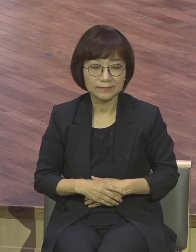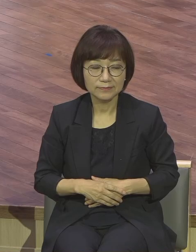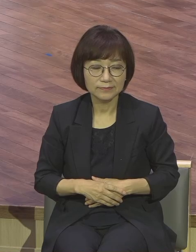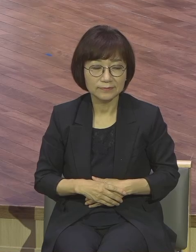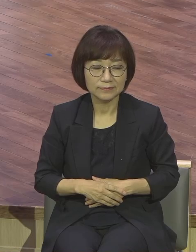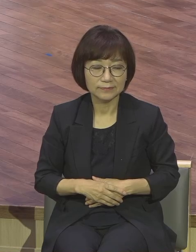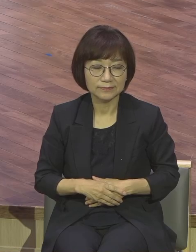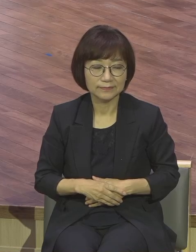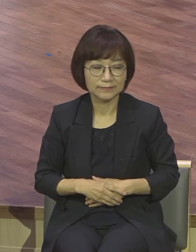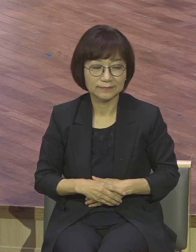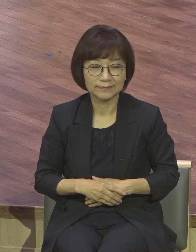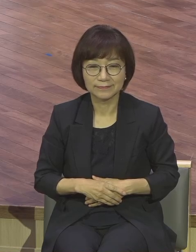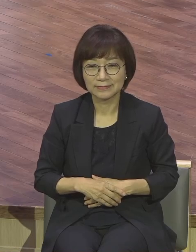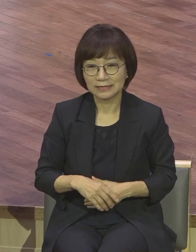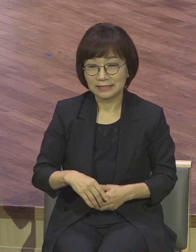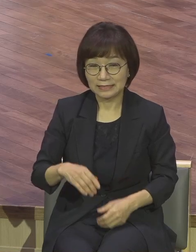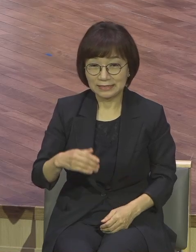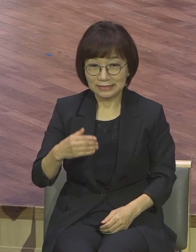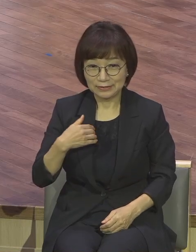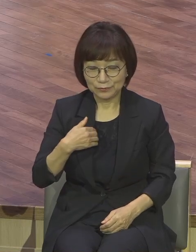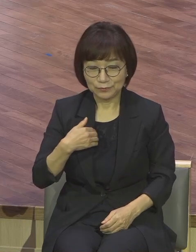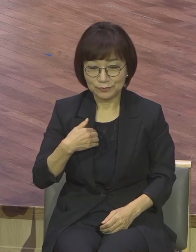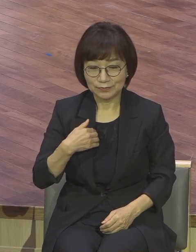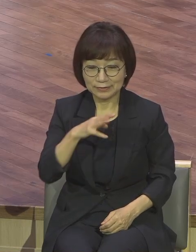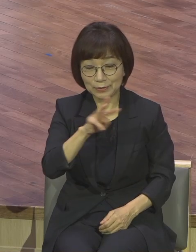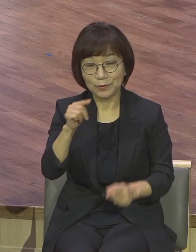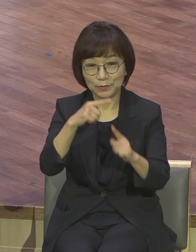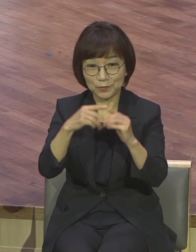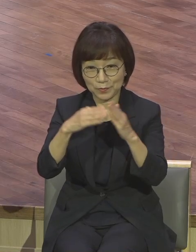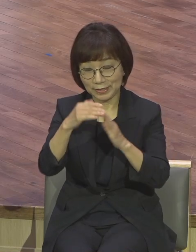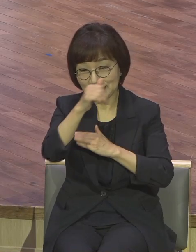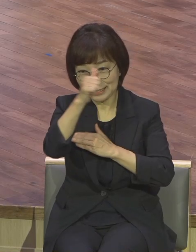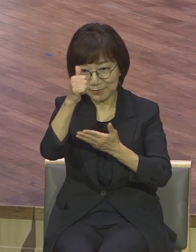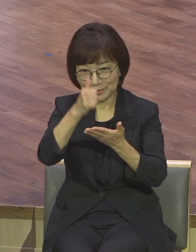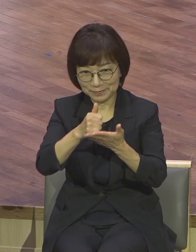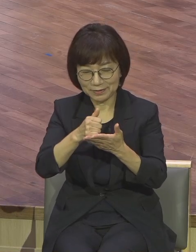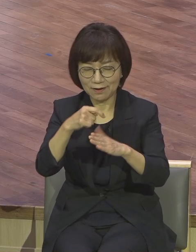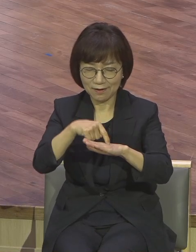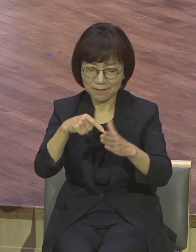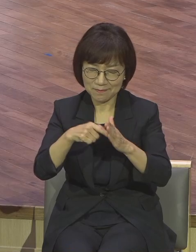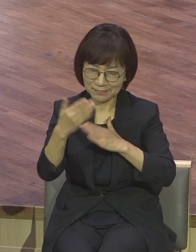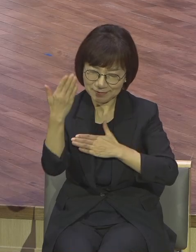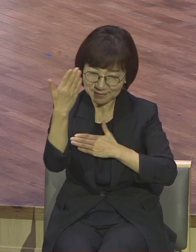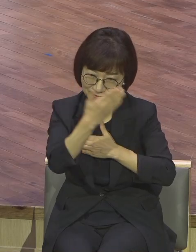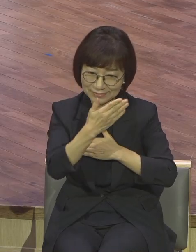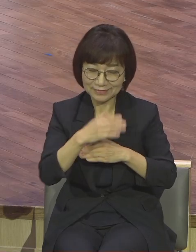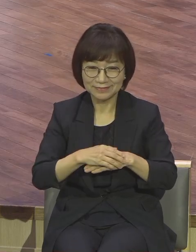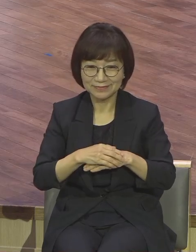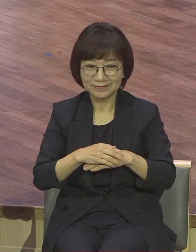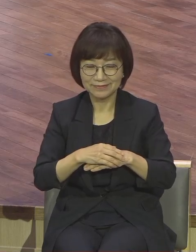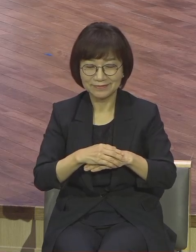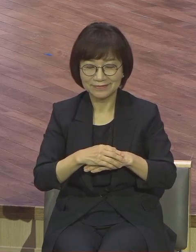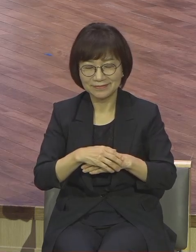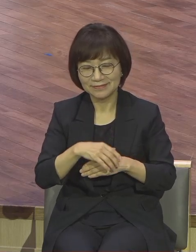장점이 순진해요 분들이 다 순수한데 단점이 뭐냐 역사가 짧아 신앙생활 연륜인들이